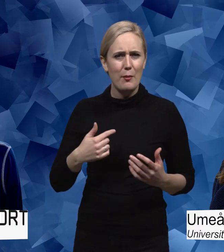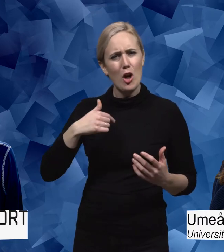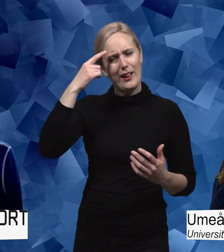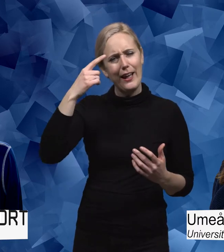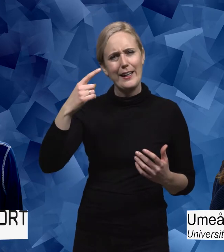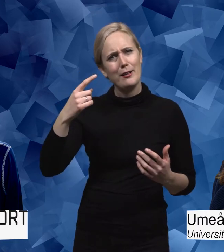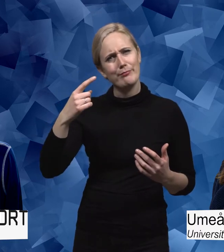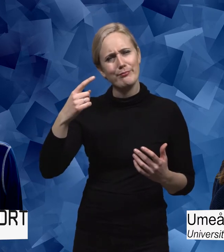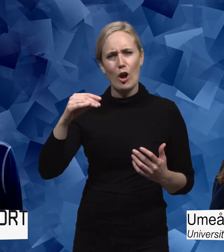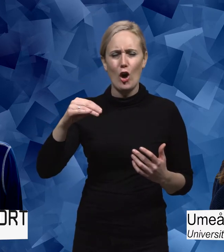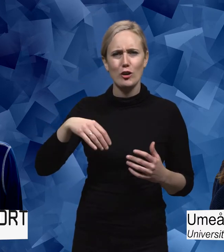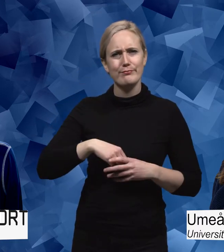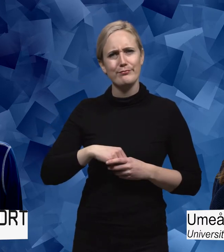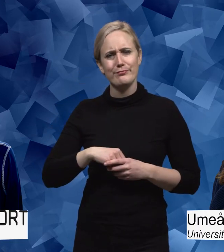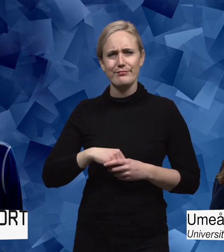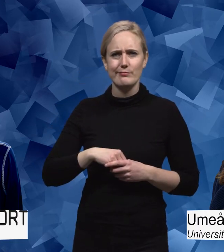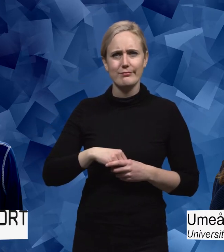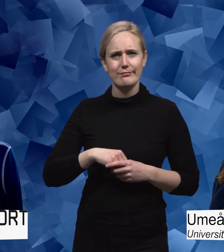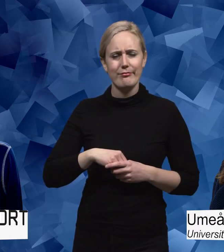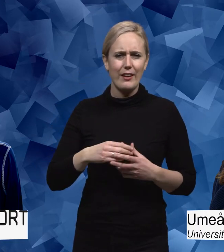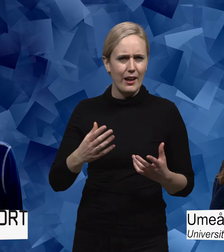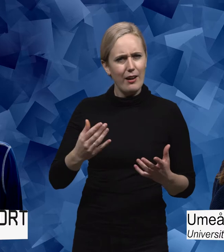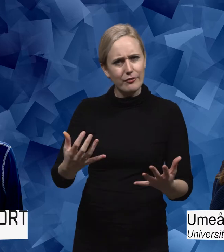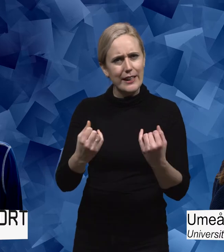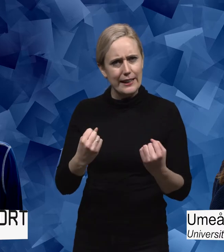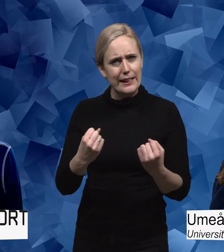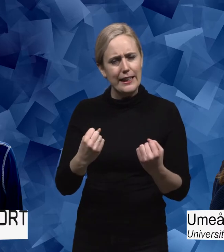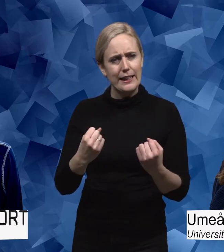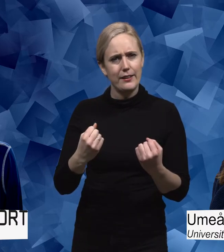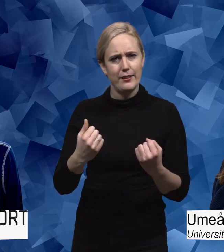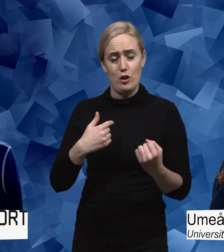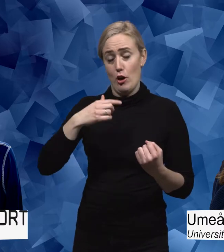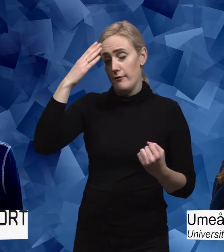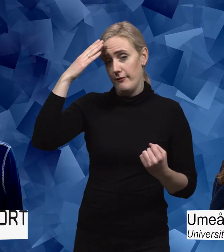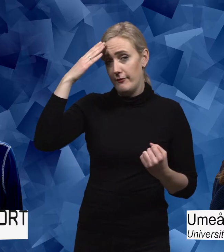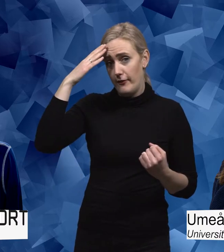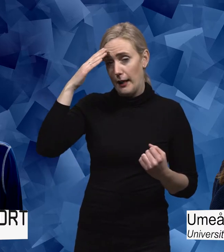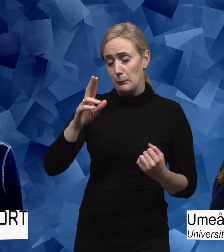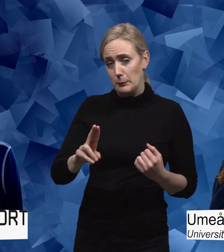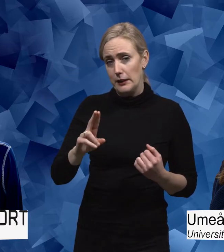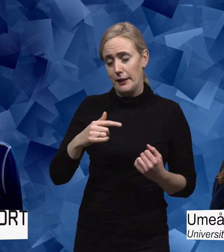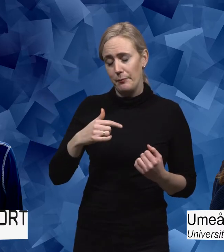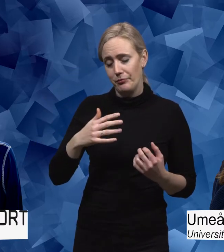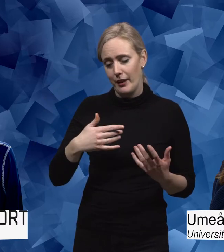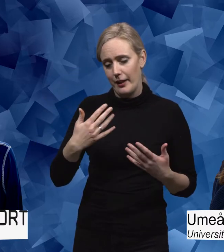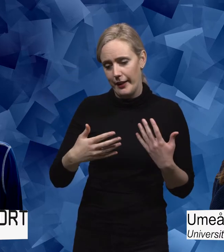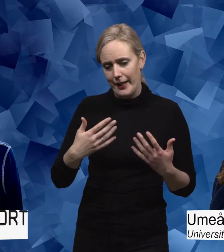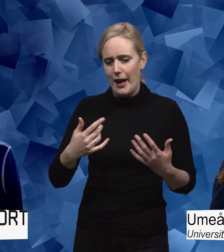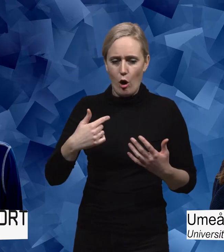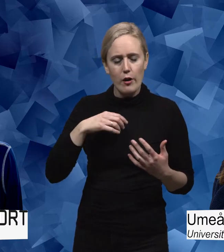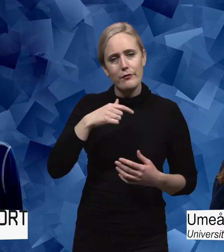Nej, jag tänkte att det är viktigt det där. Jag vet att jag också har...